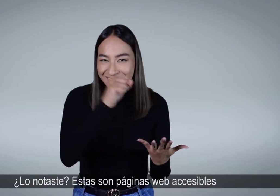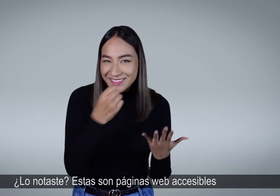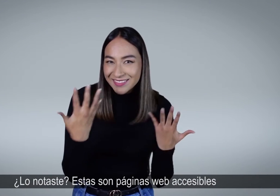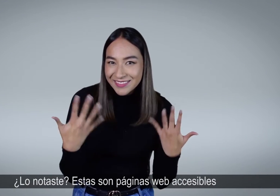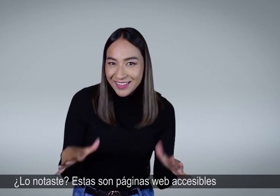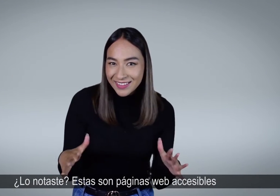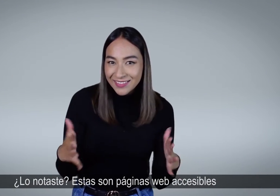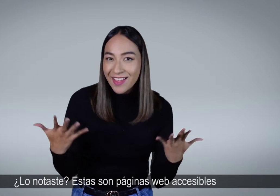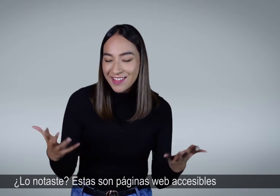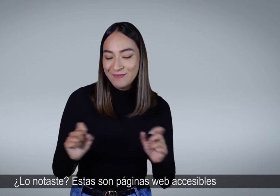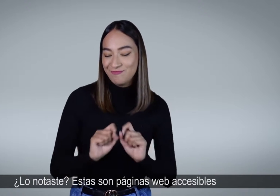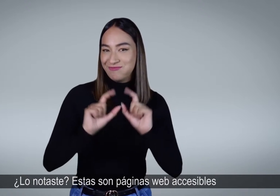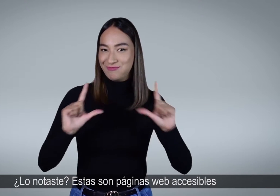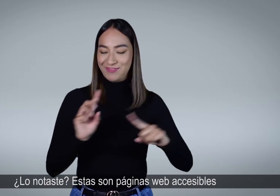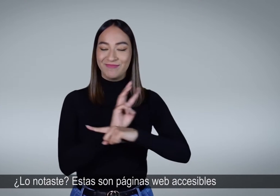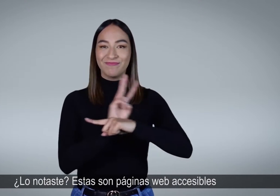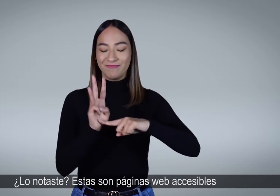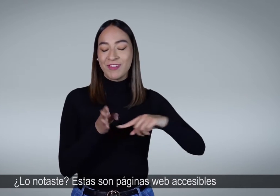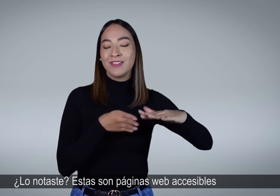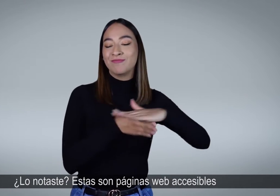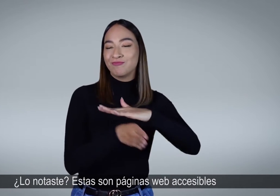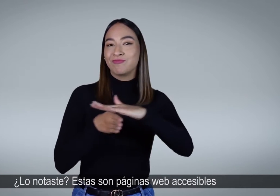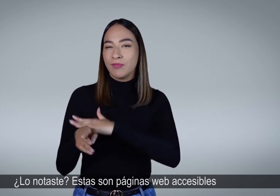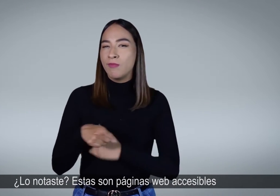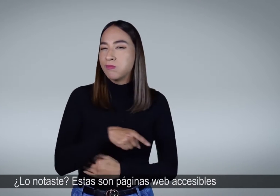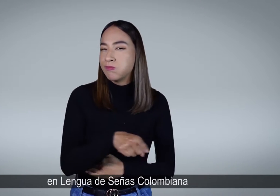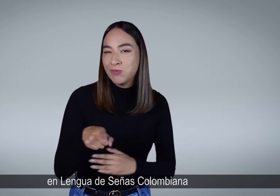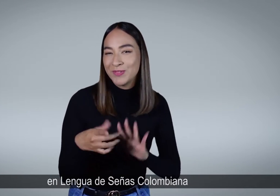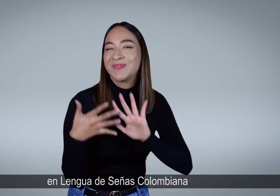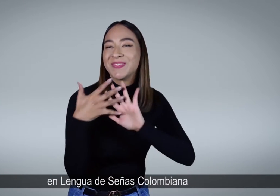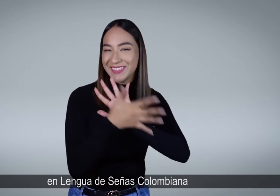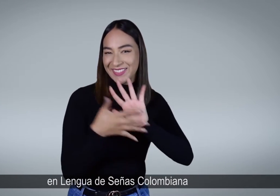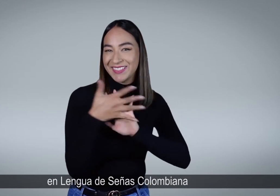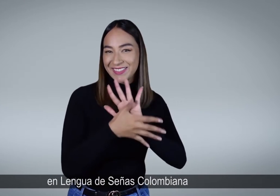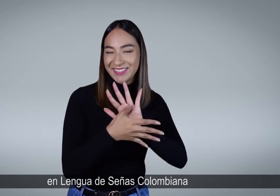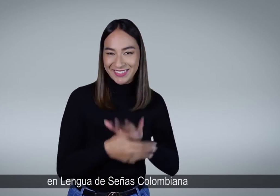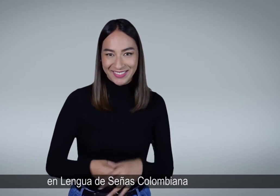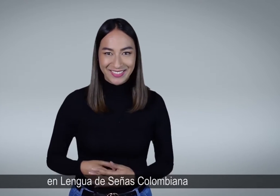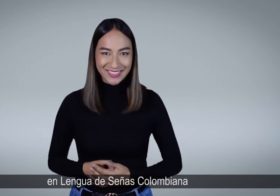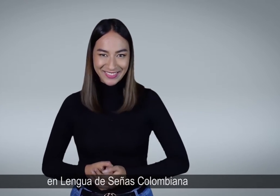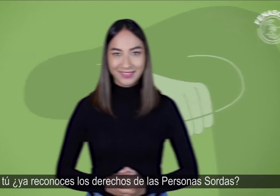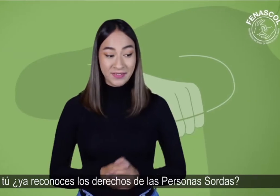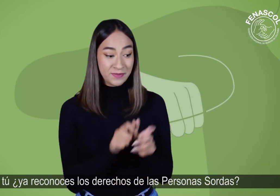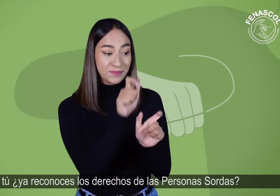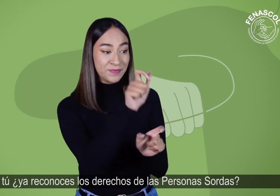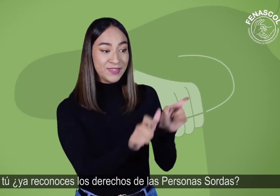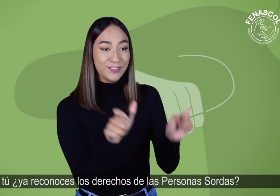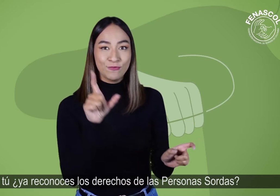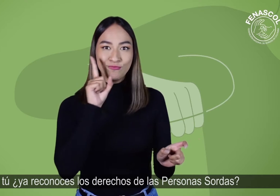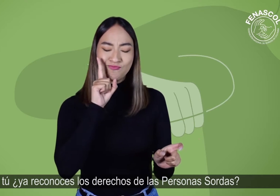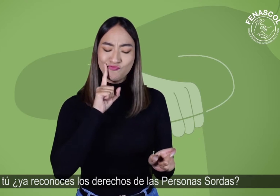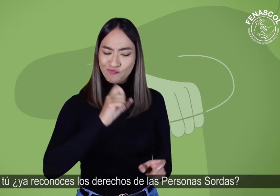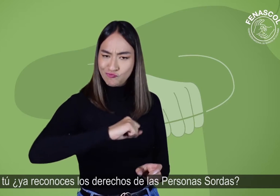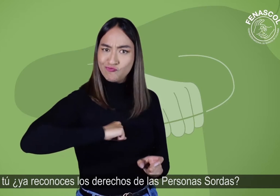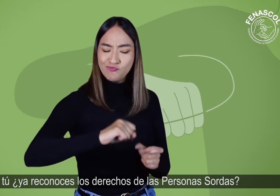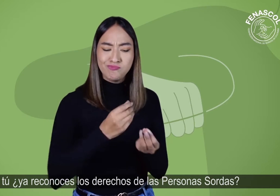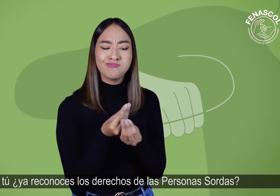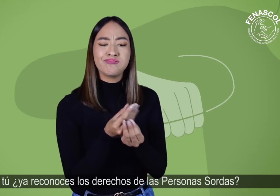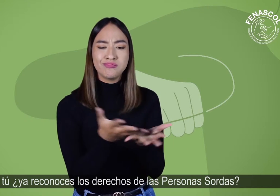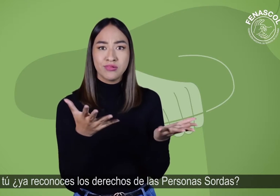notaste? Estas son páginas web accesibles en lengua de señas colombiana. ¿Y tú? ¿Ya reconoces